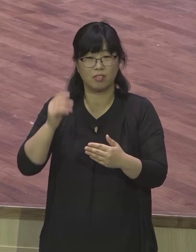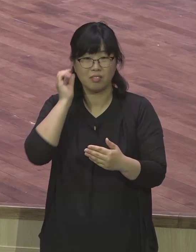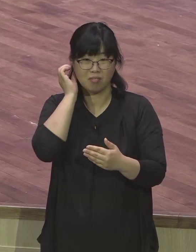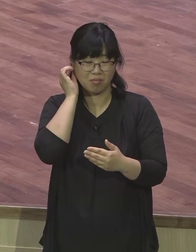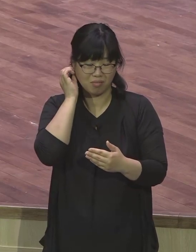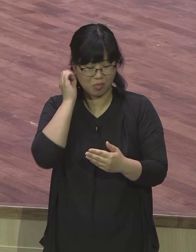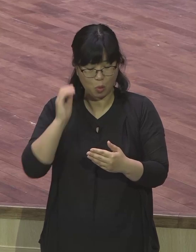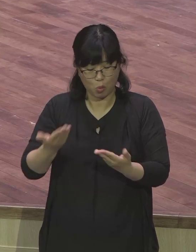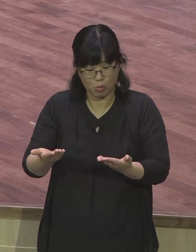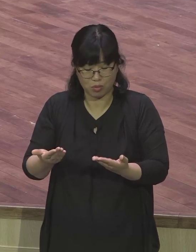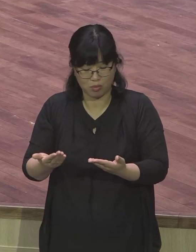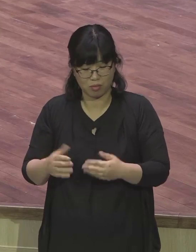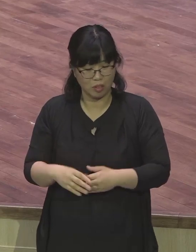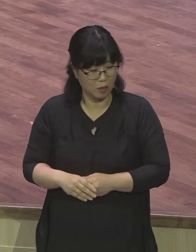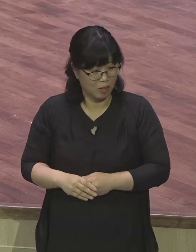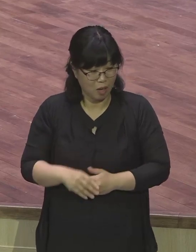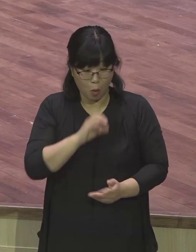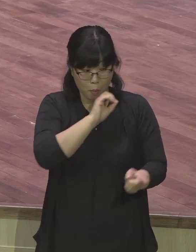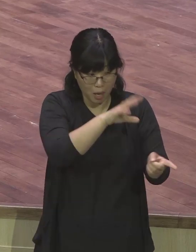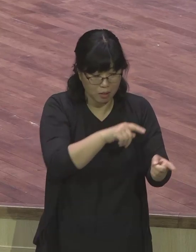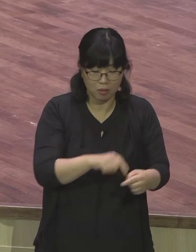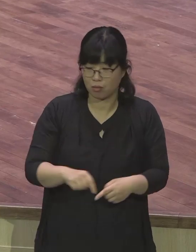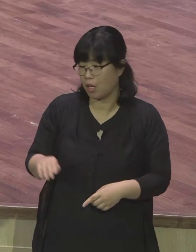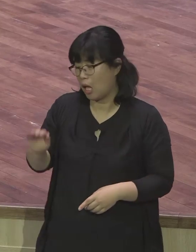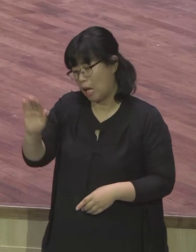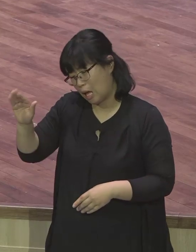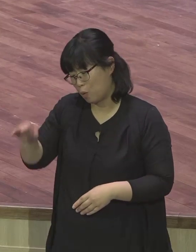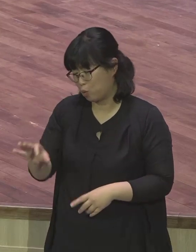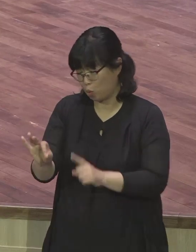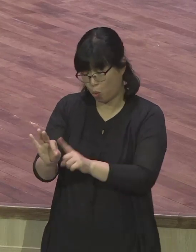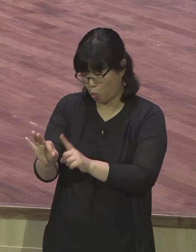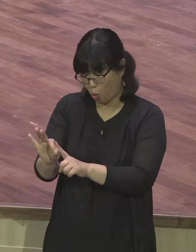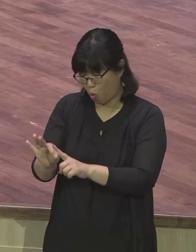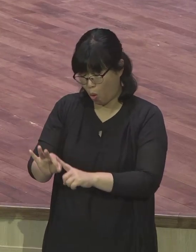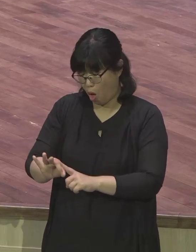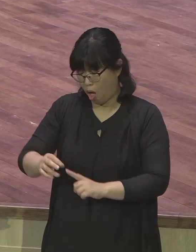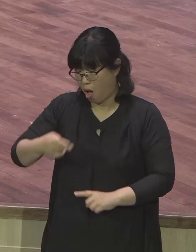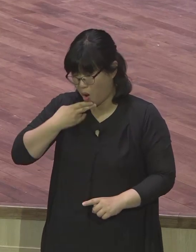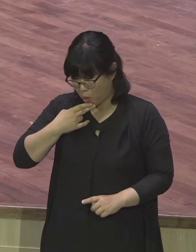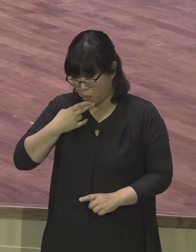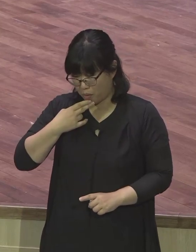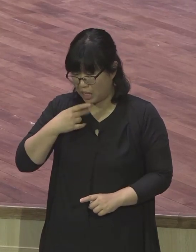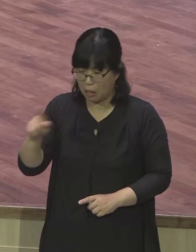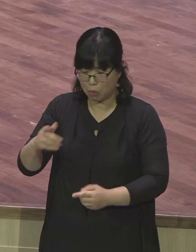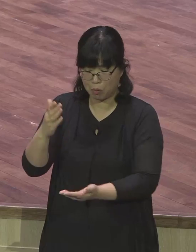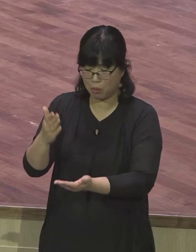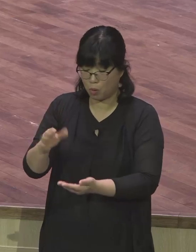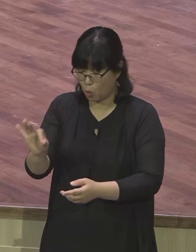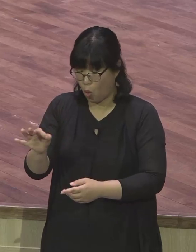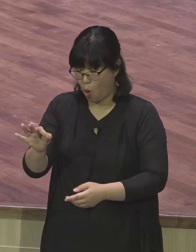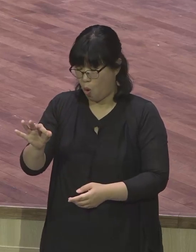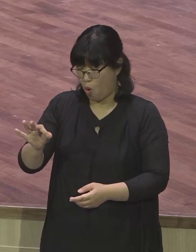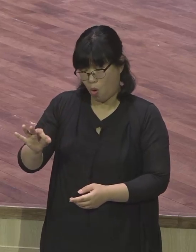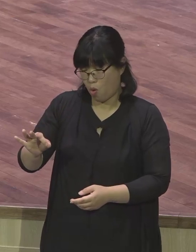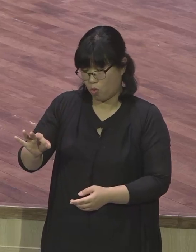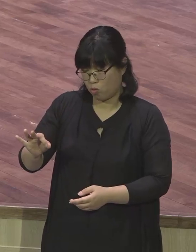그러니까 해비를 못 냈다고 못 온다라는 그 생각이 모범생의 길이라고 그 길을 가겠냐고 한 번 말씀하시면서